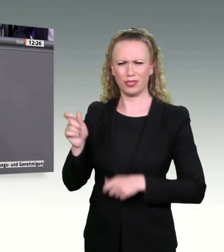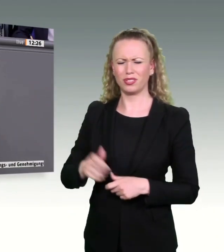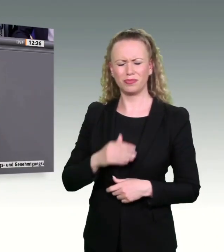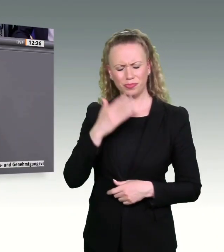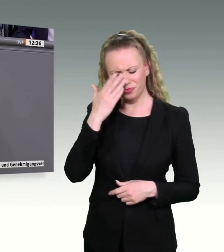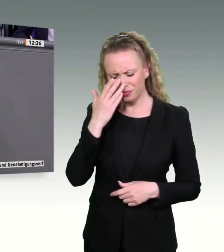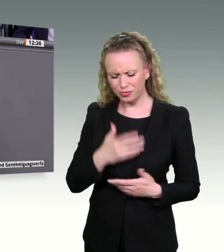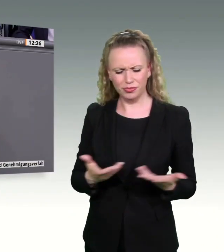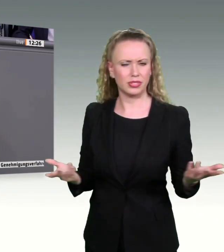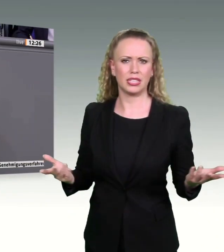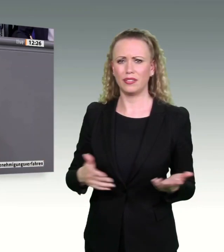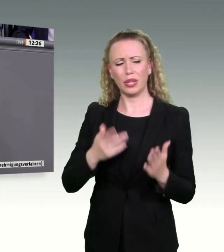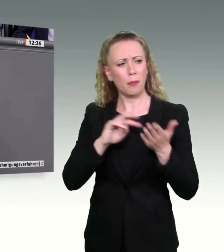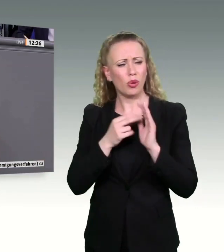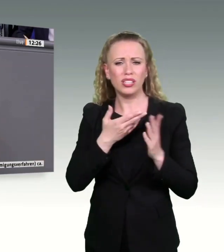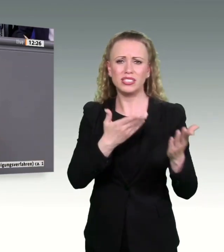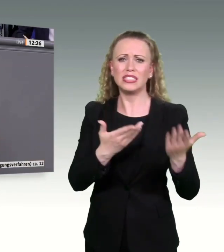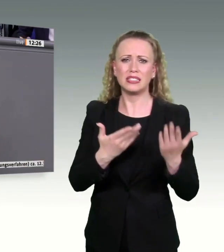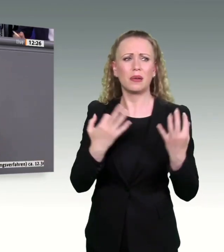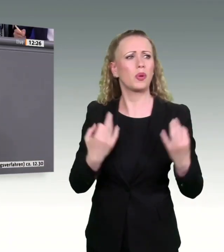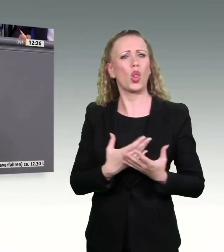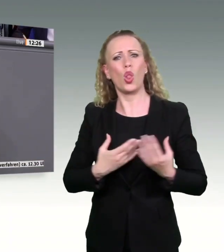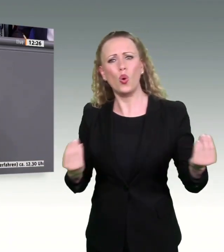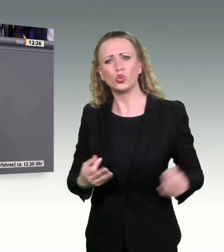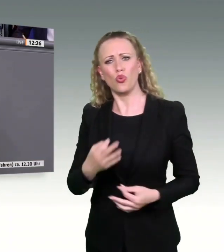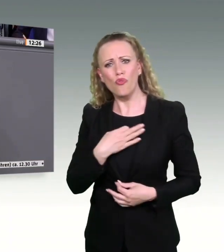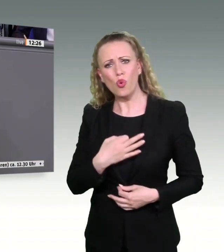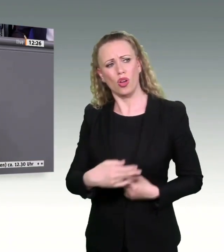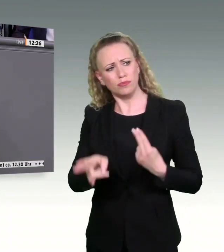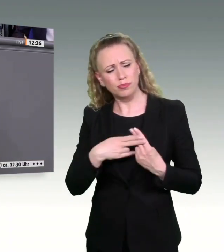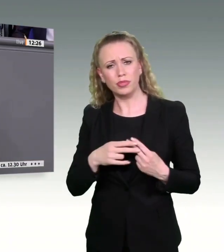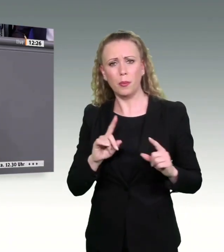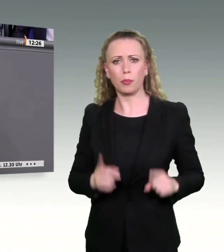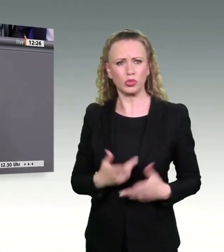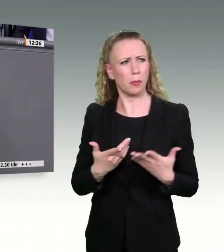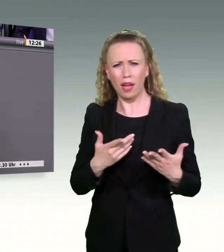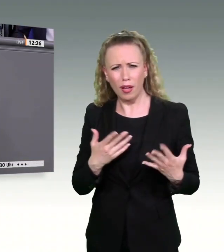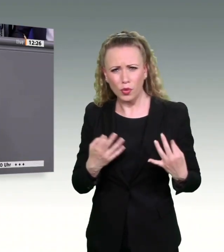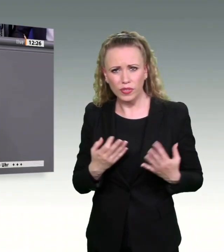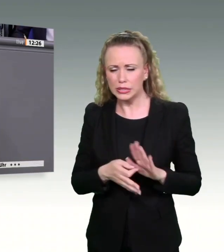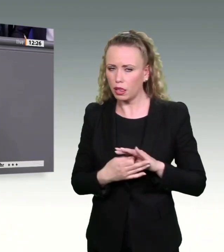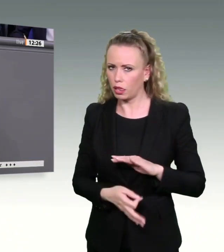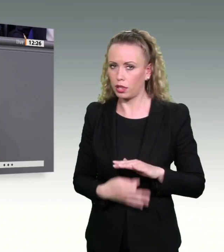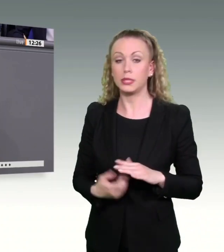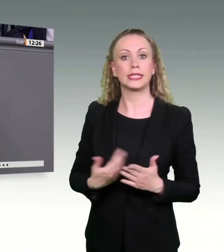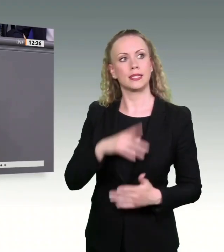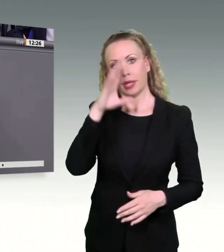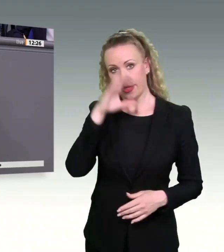Lösungsfähigkeit der Politik. Denn wir haben kein Erkenntnisproblem, sondern ein Umsetzungsproblem.